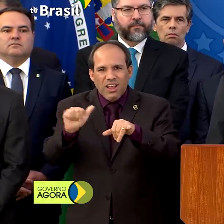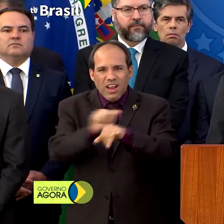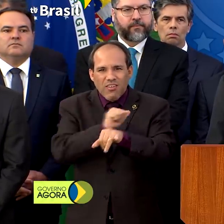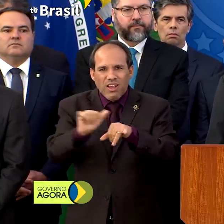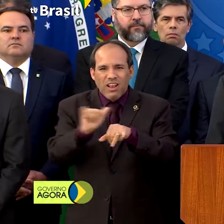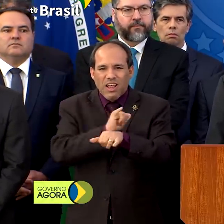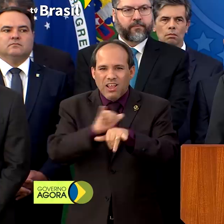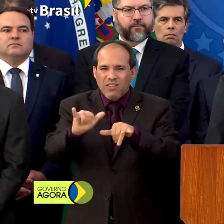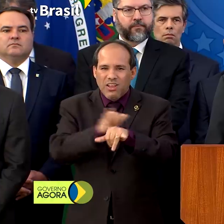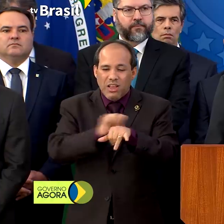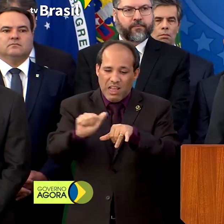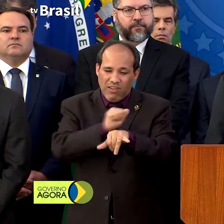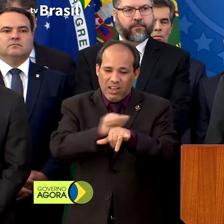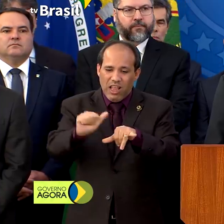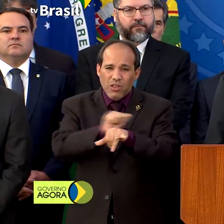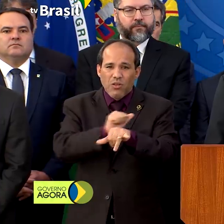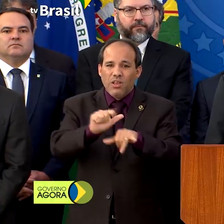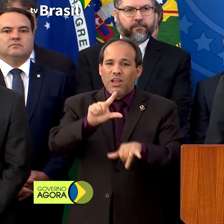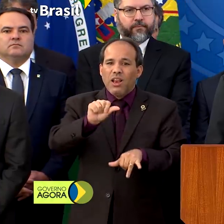Isso não é verdade.